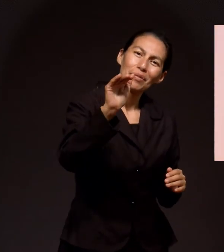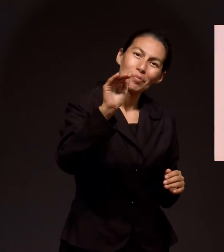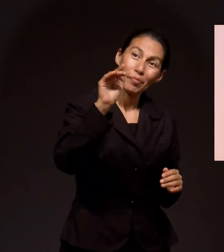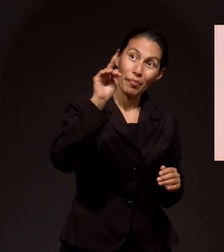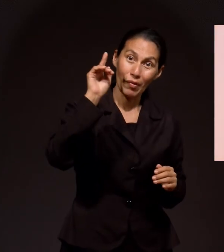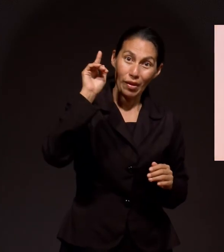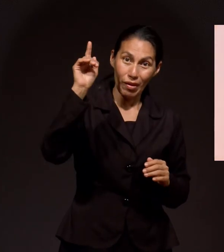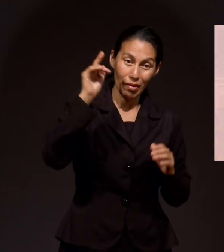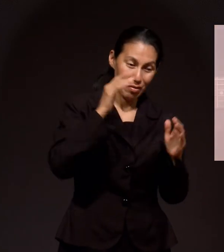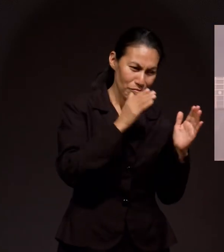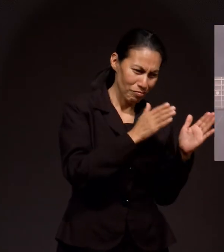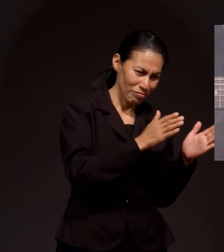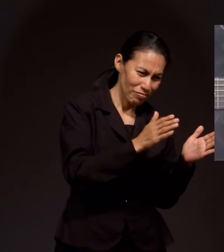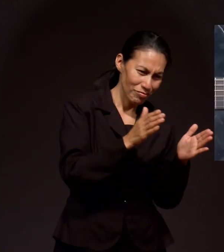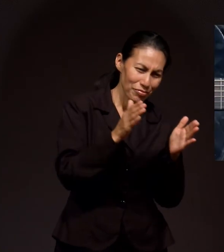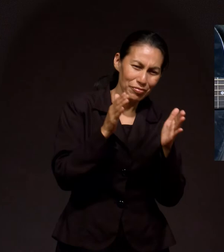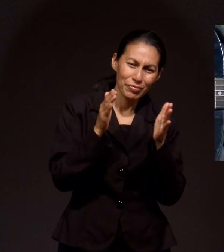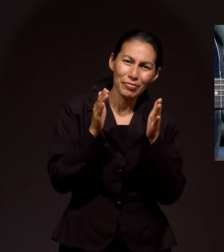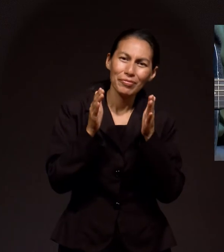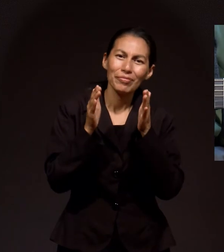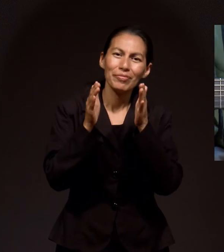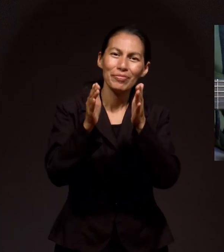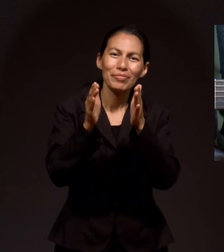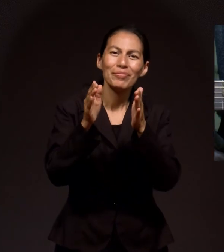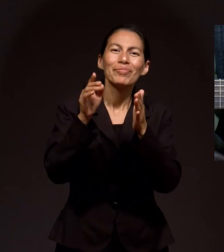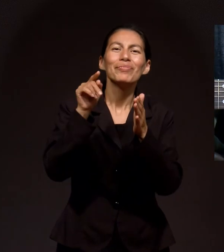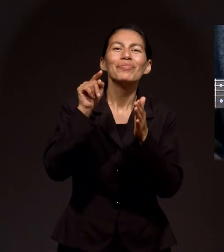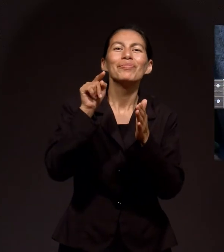Tiene un gran deseo